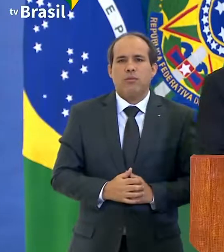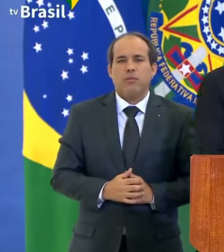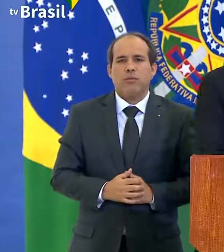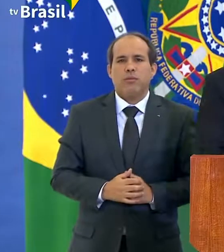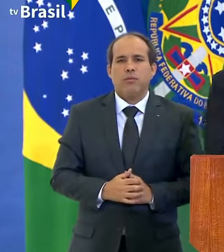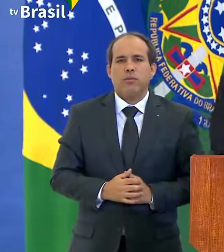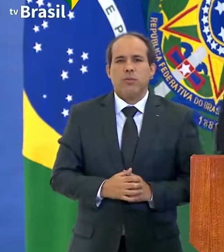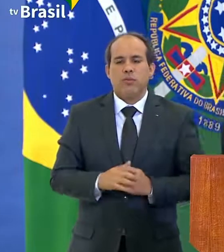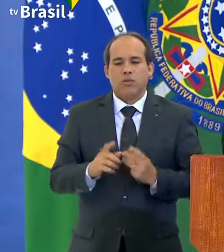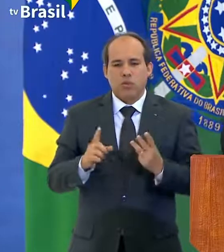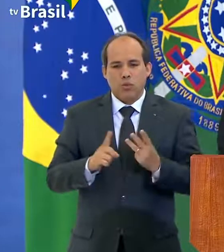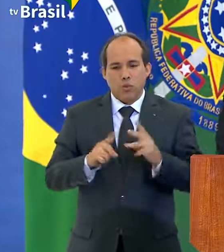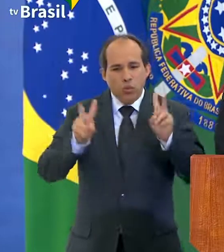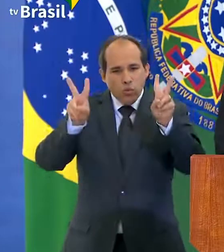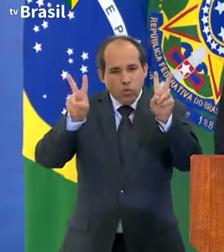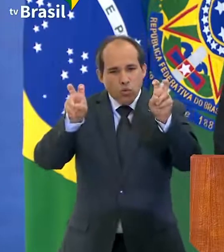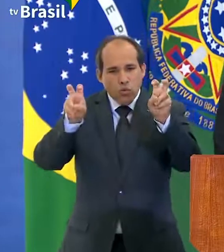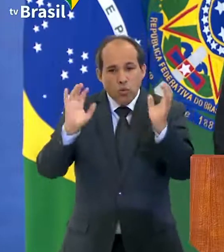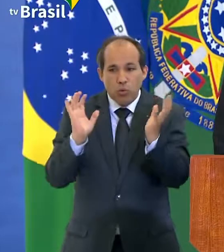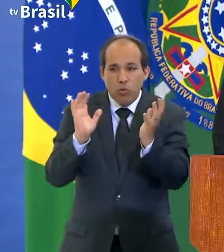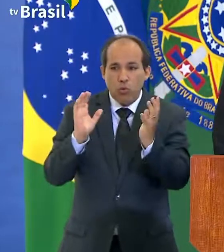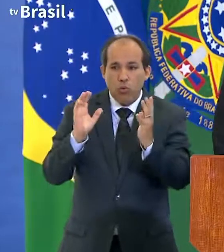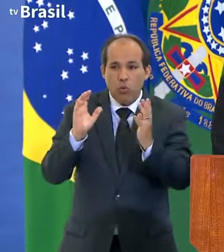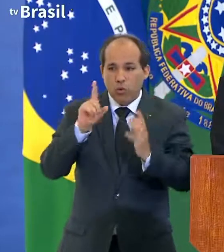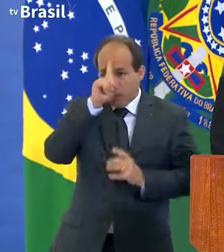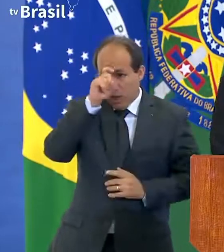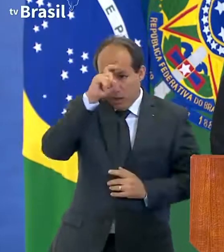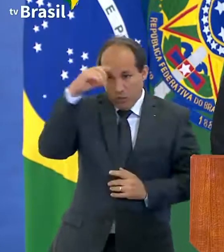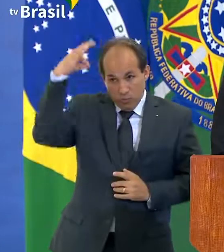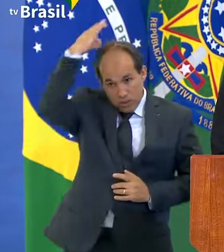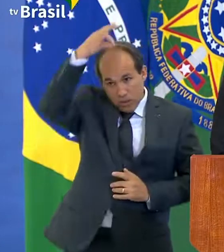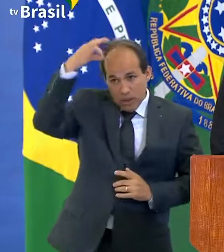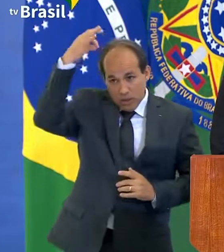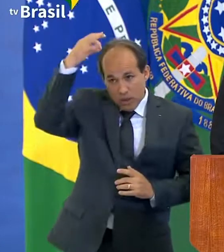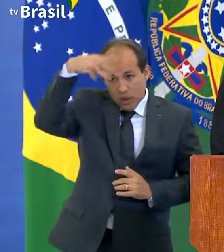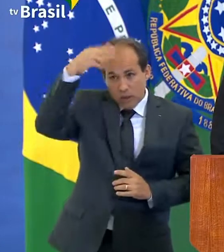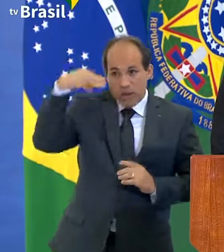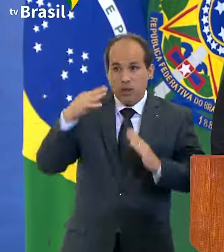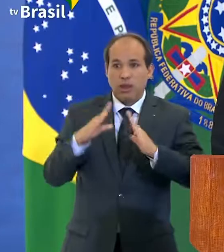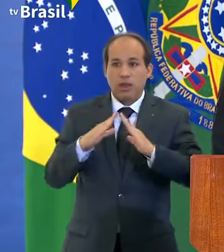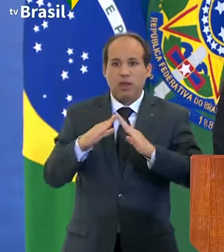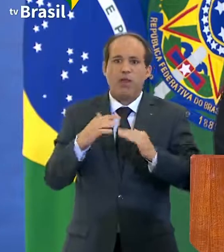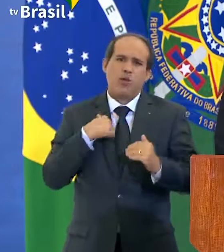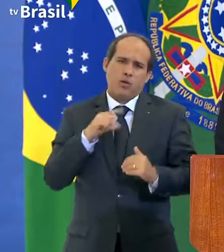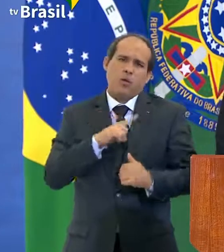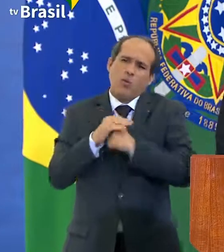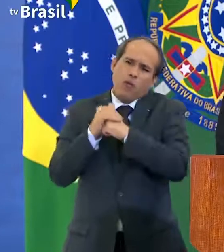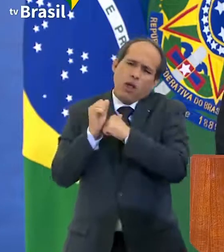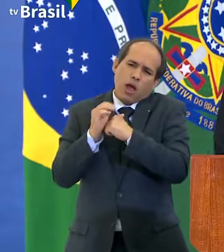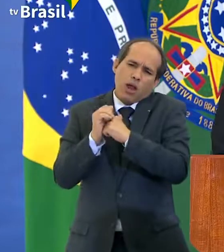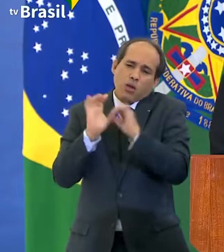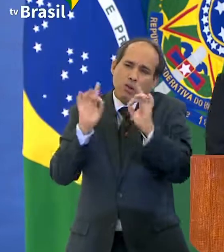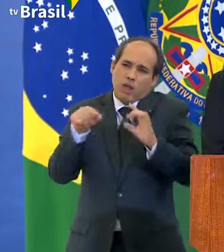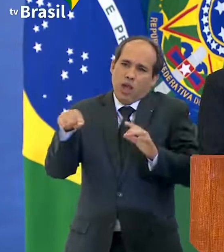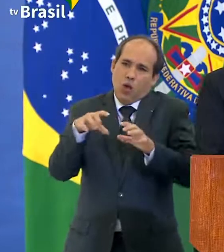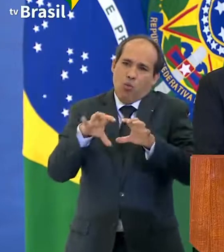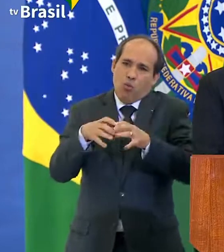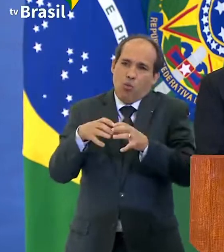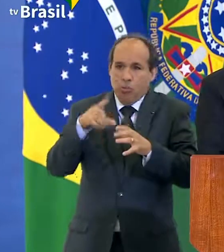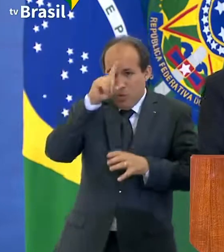Sobre as nossas Santas Casas. Obviamente, eu tenho um carinho muito especial por elas, porque minha vida foi salva